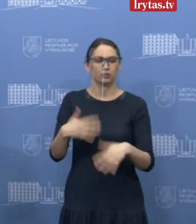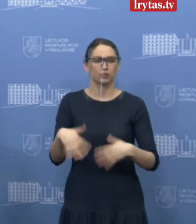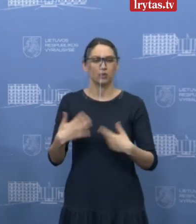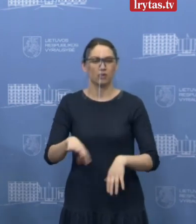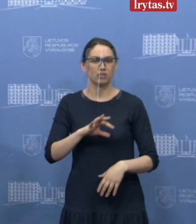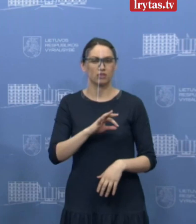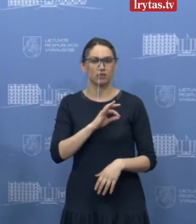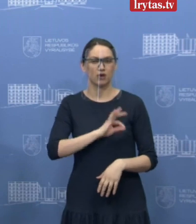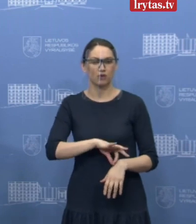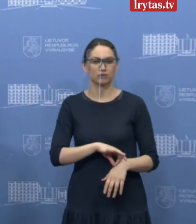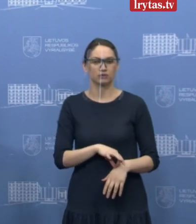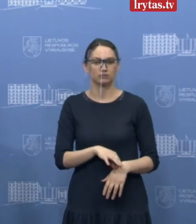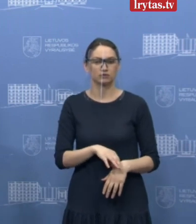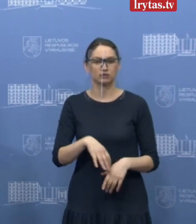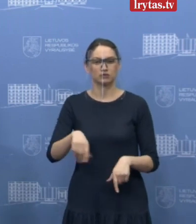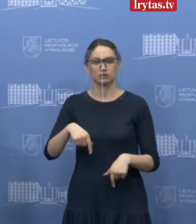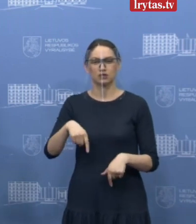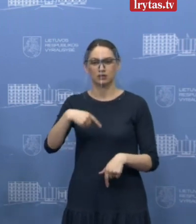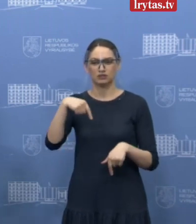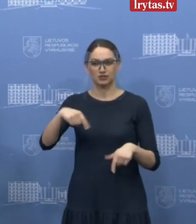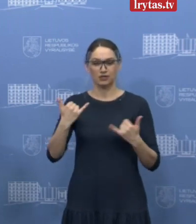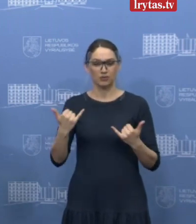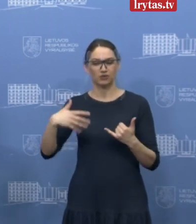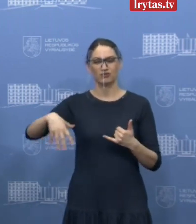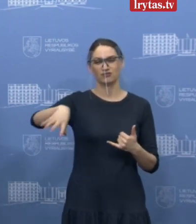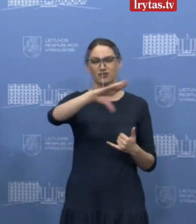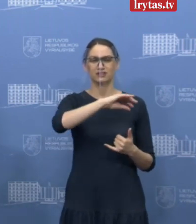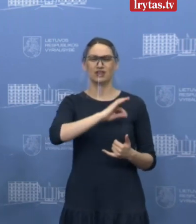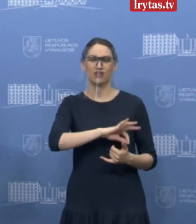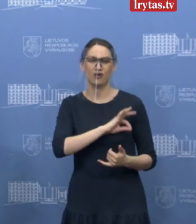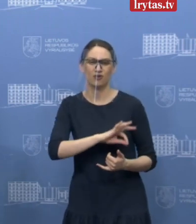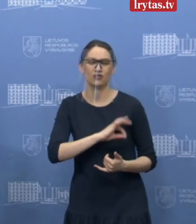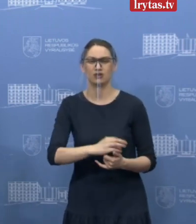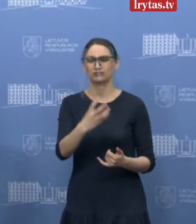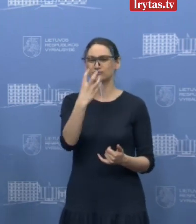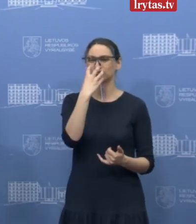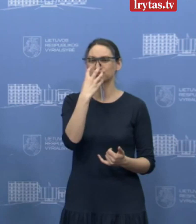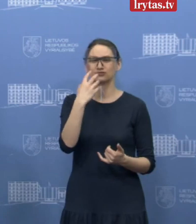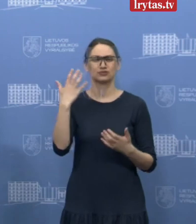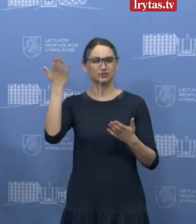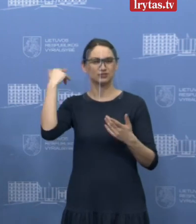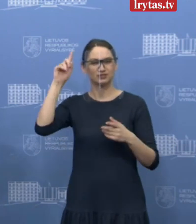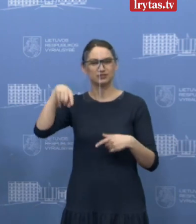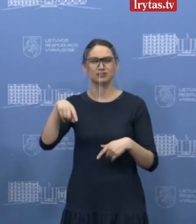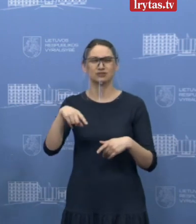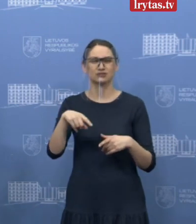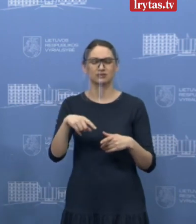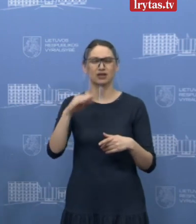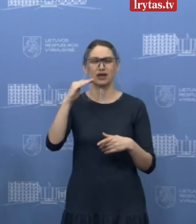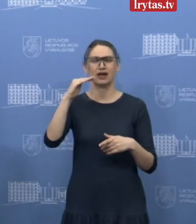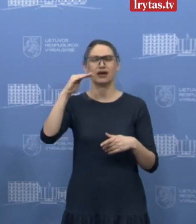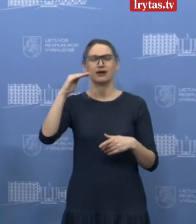kad, na, ne viena kol kas žinoma apsaugos priemonė, ta, kuri yra ir tie respiratoriai, kuriuos mes, jų labai trūksta